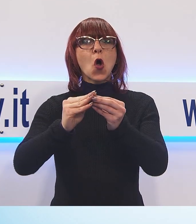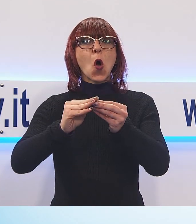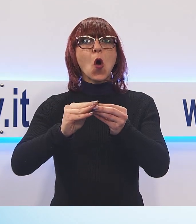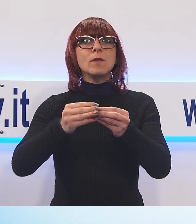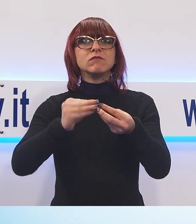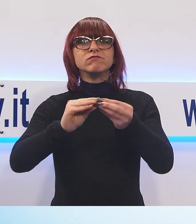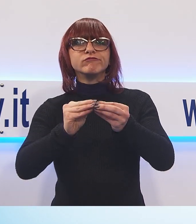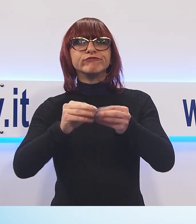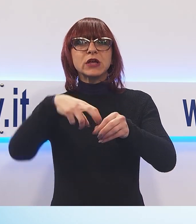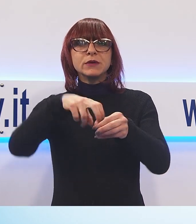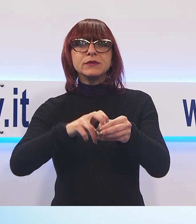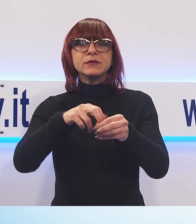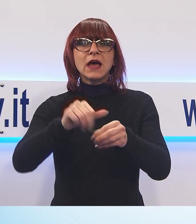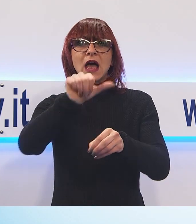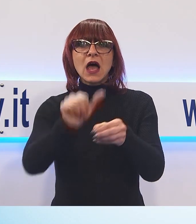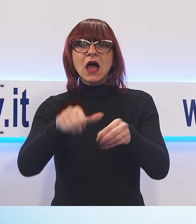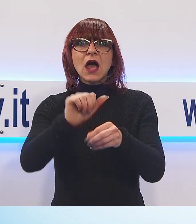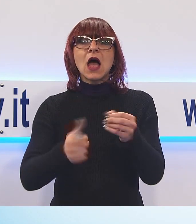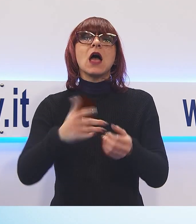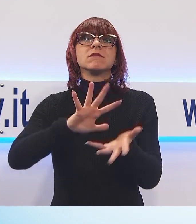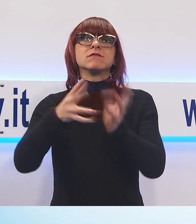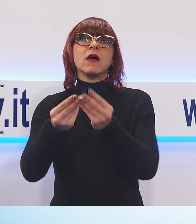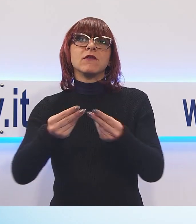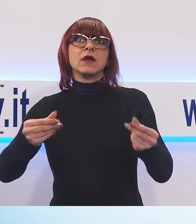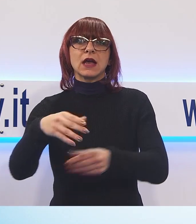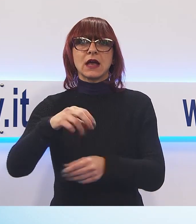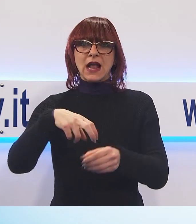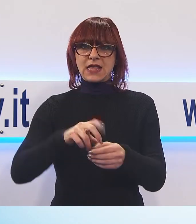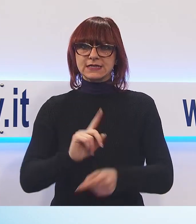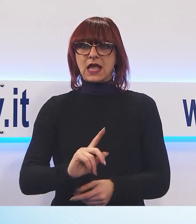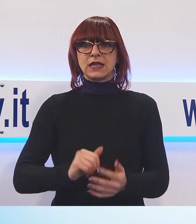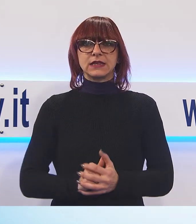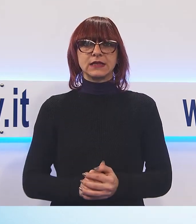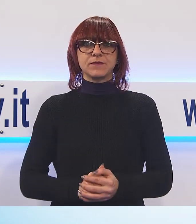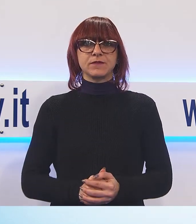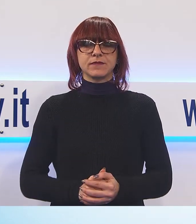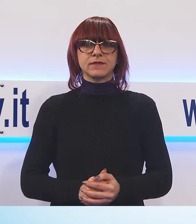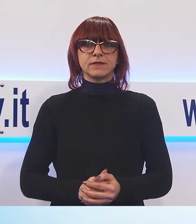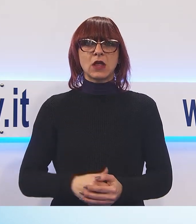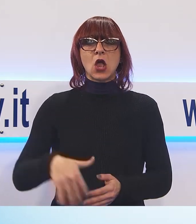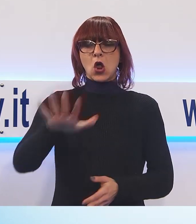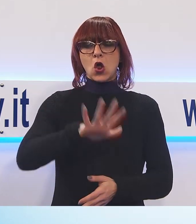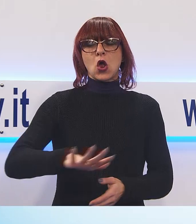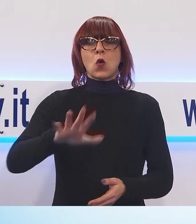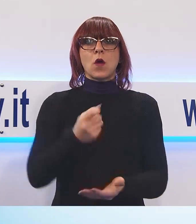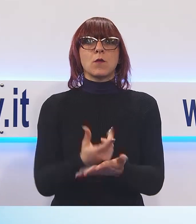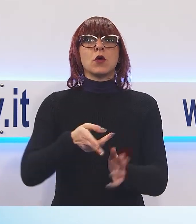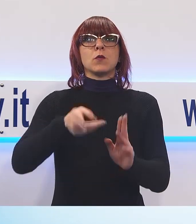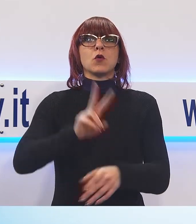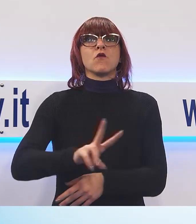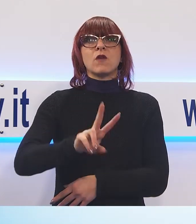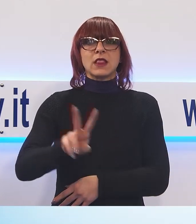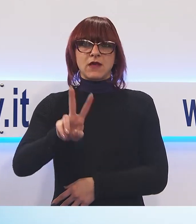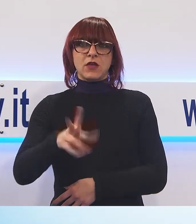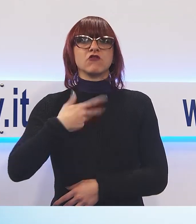delle castagne. Come al solito uno dei luoghi simbolo è stato quello di Valdivaiana dove c'è il metato che cura con tanta passione Giovanni Giovannetti al